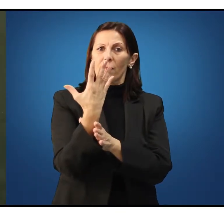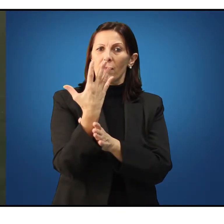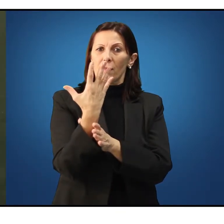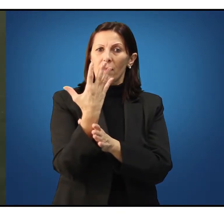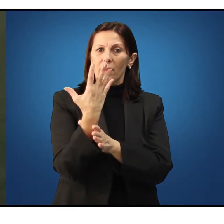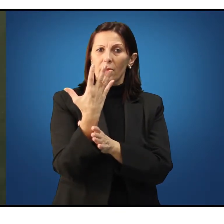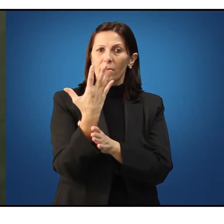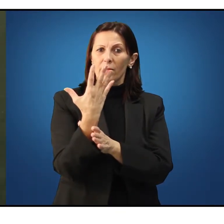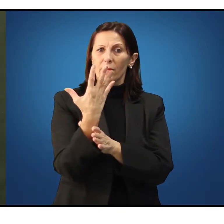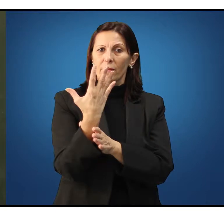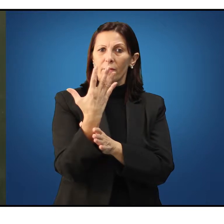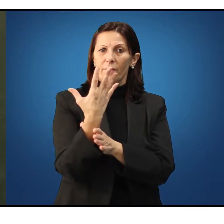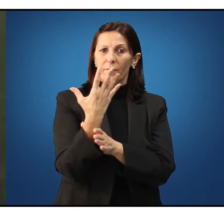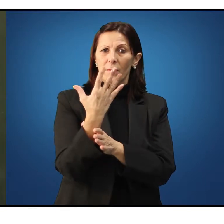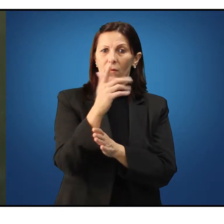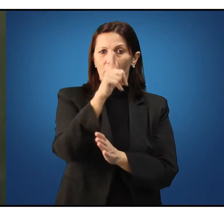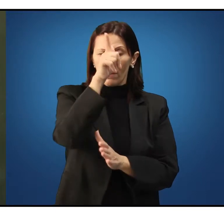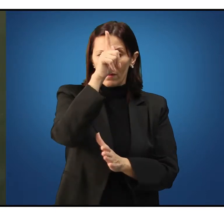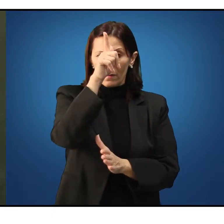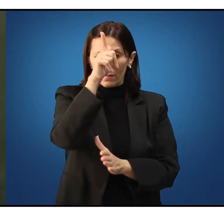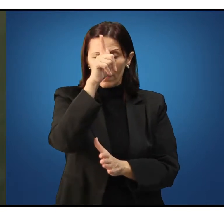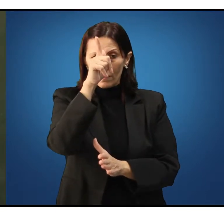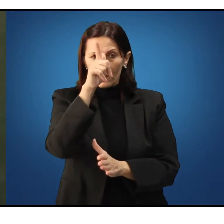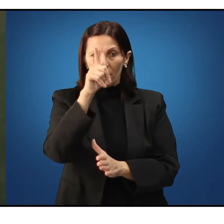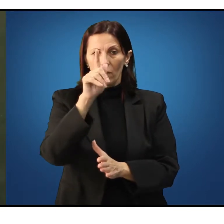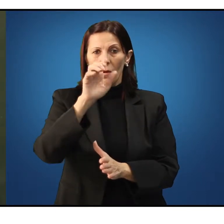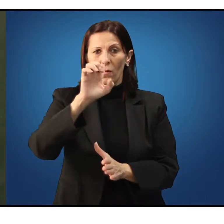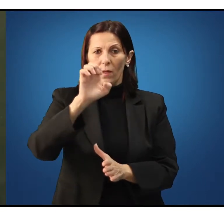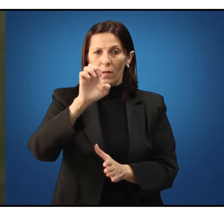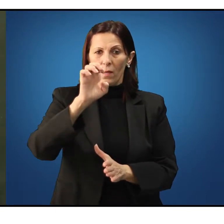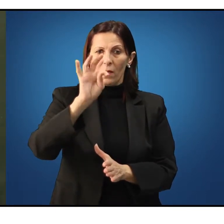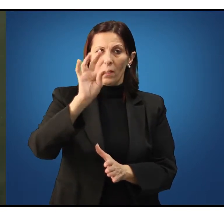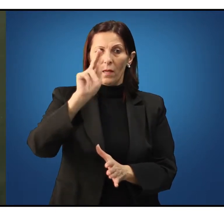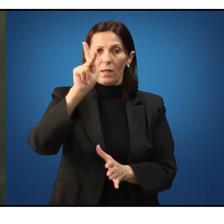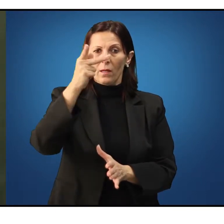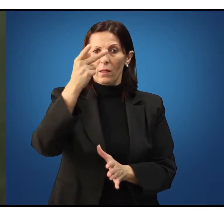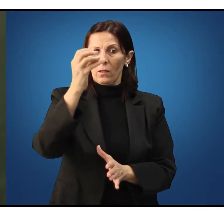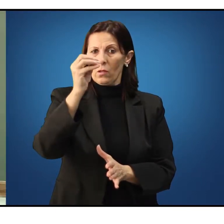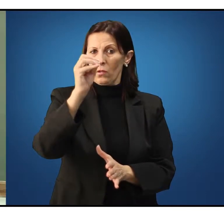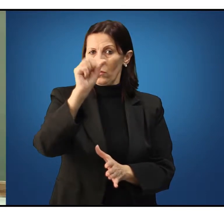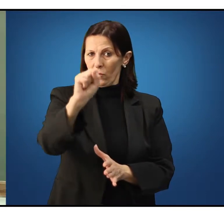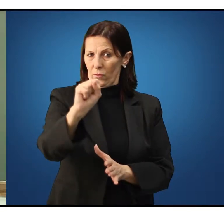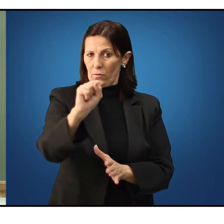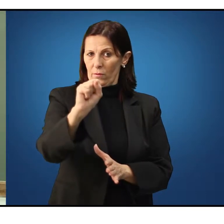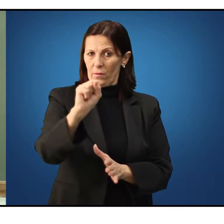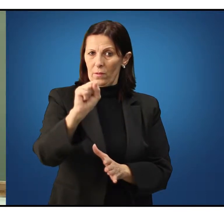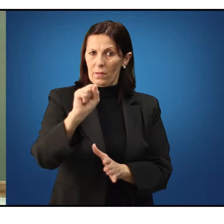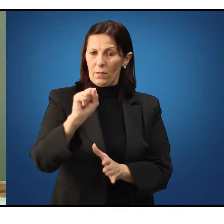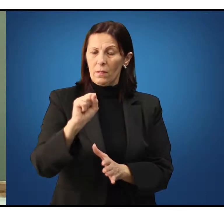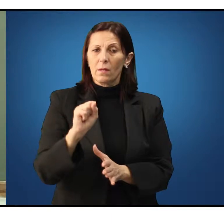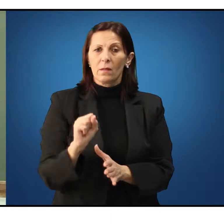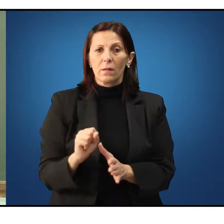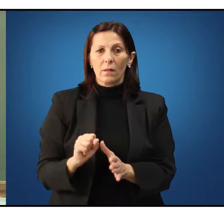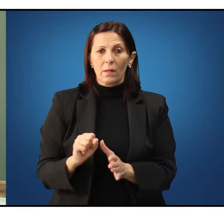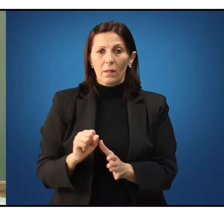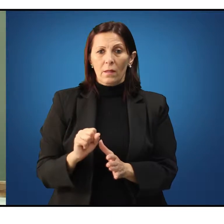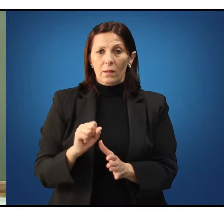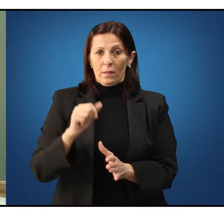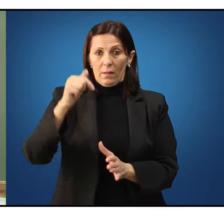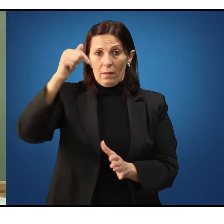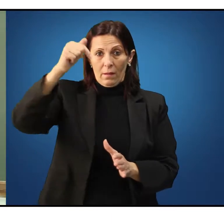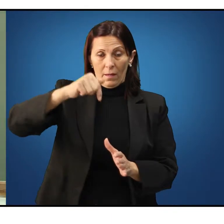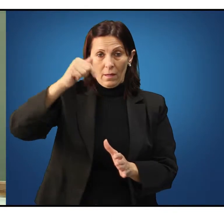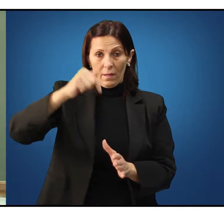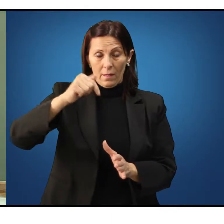no grego de etos. Etos. Etos que, latinamente,